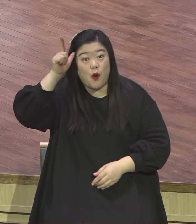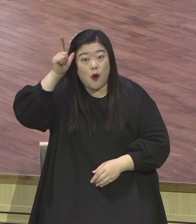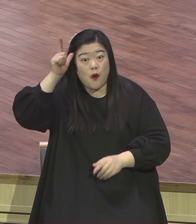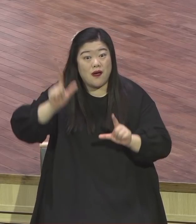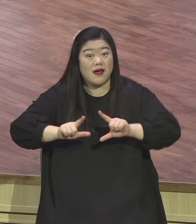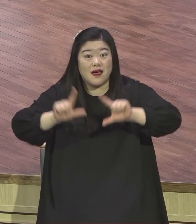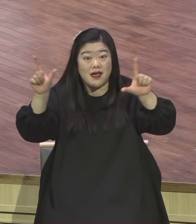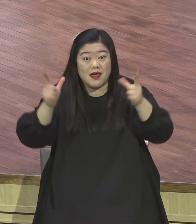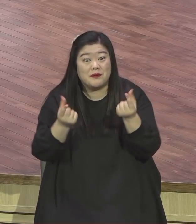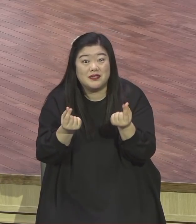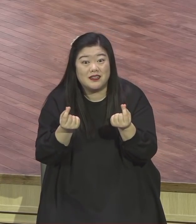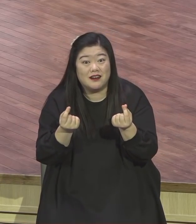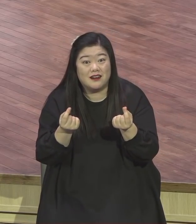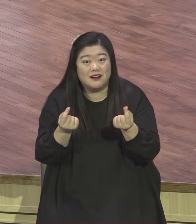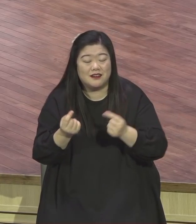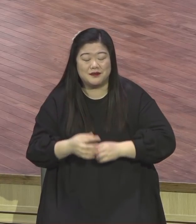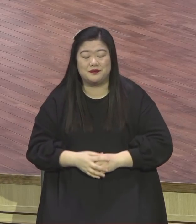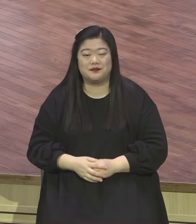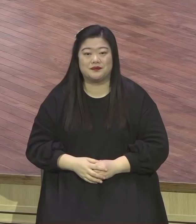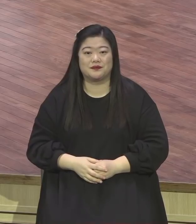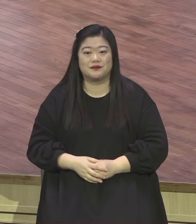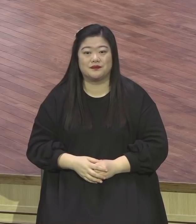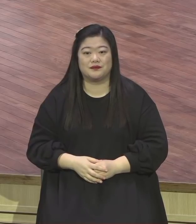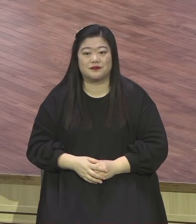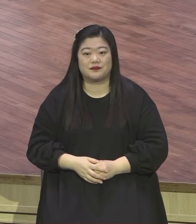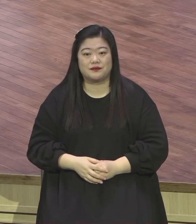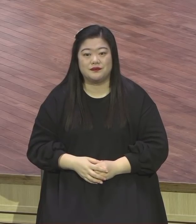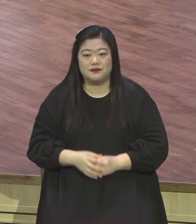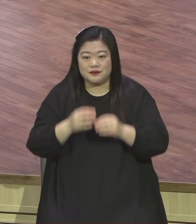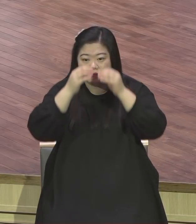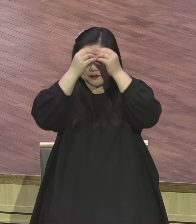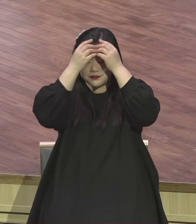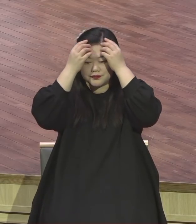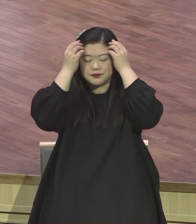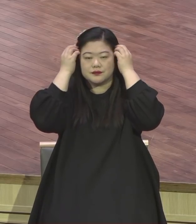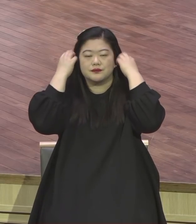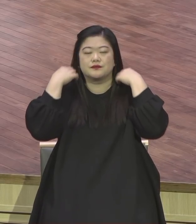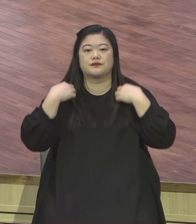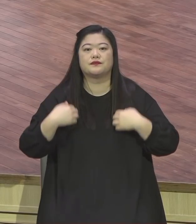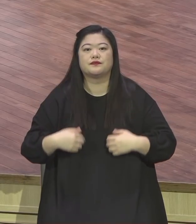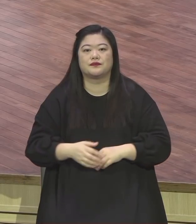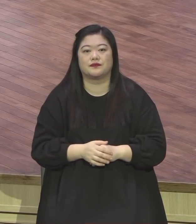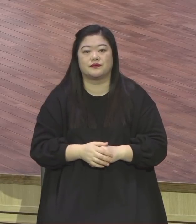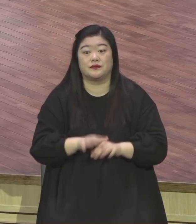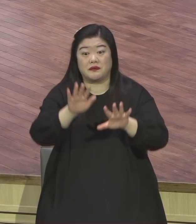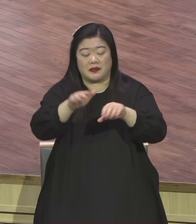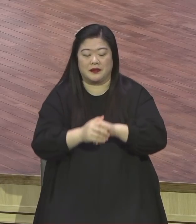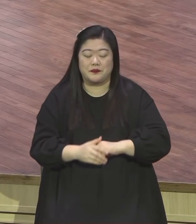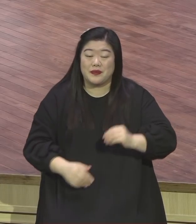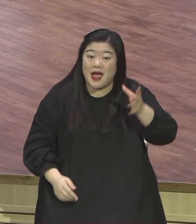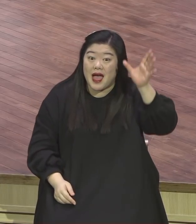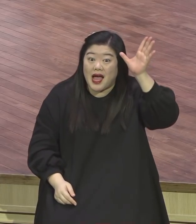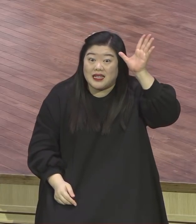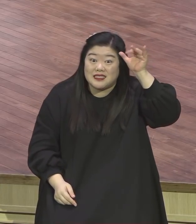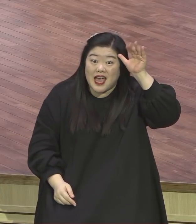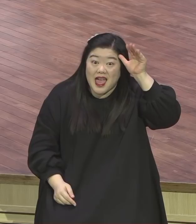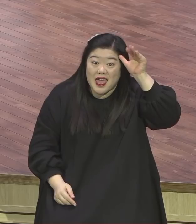소 이 개는요 진짜 그렇죠 주인 좀 좋아해 준다는 그 하나 때문에